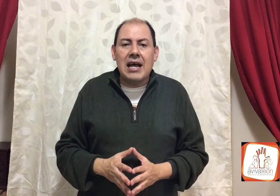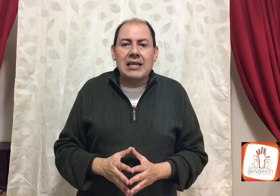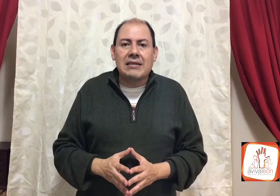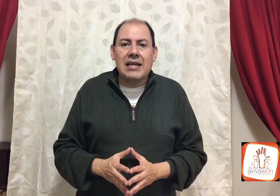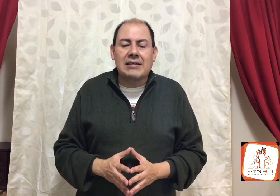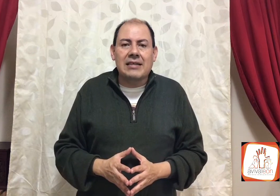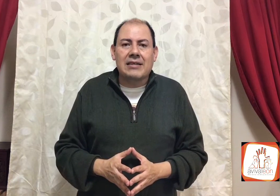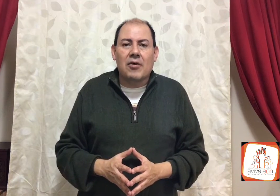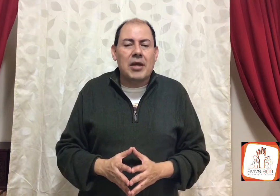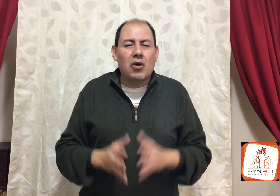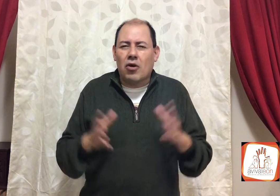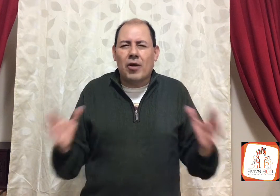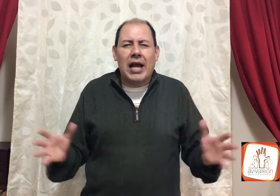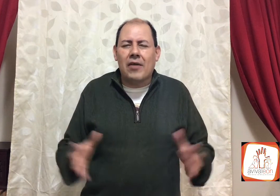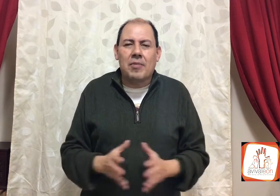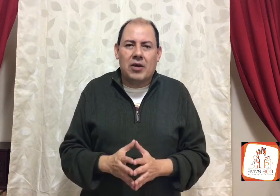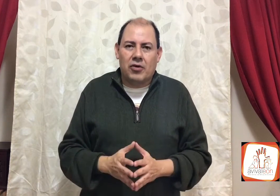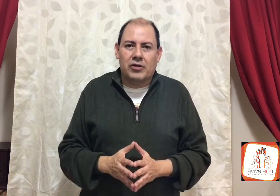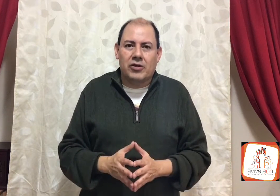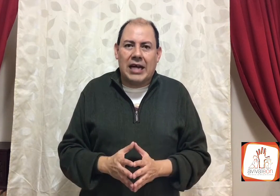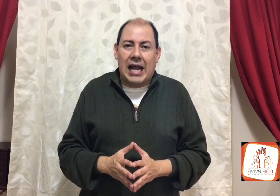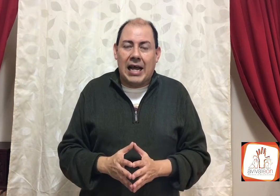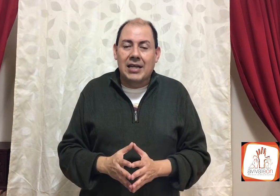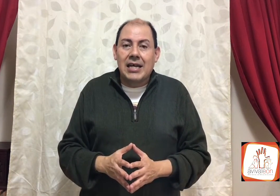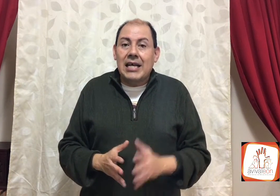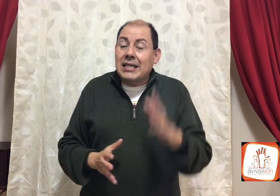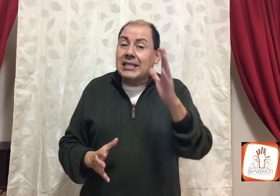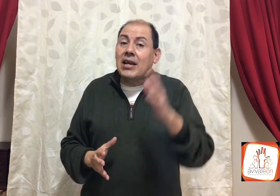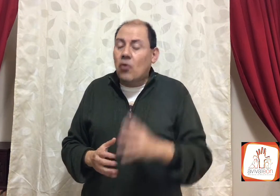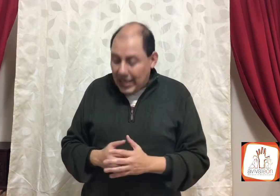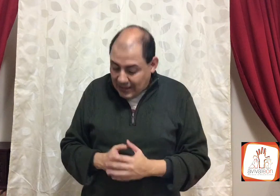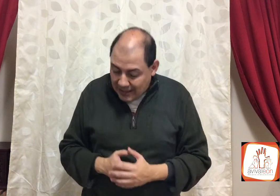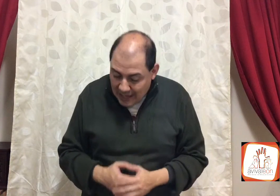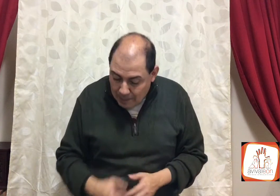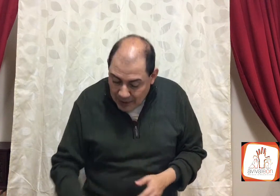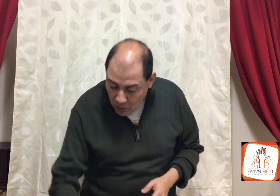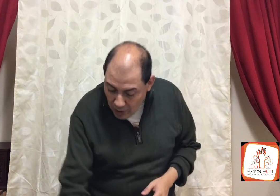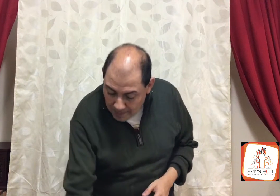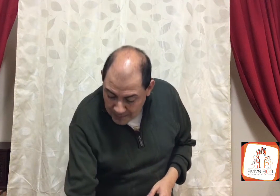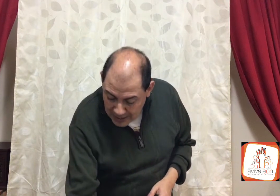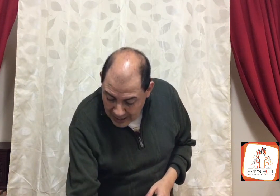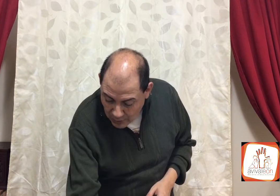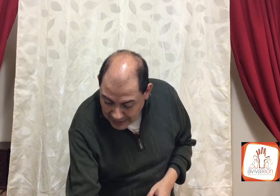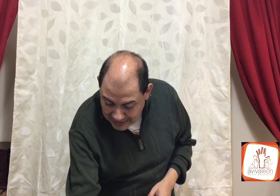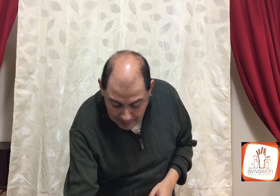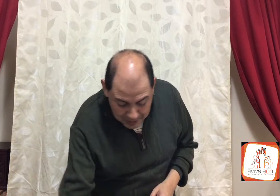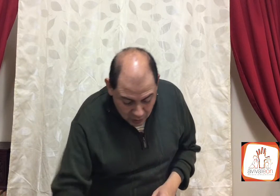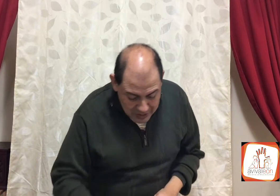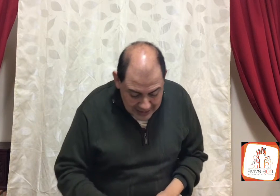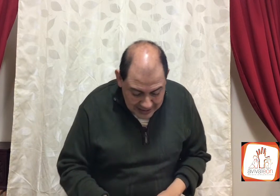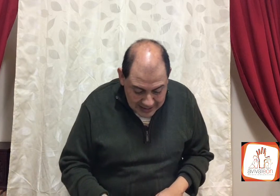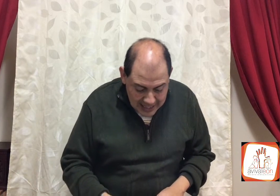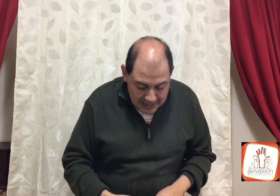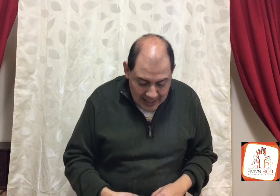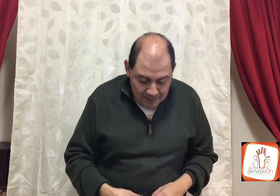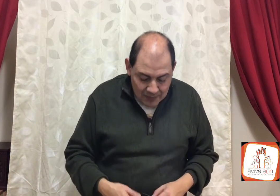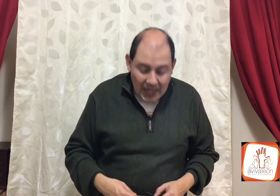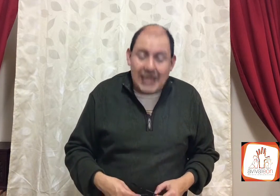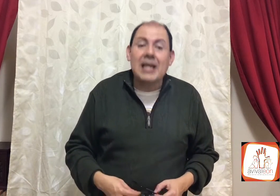domingo, como cada domingo Dios nos regala. Y dice en jueces capítulo, en jueces capítulo 17, en el